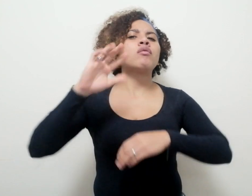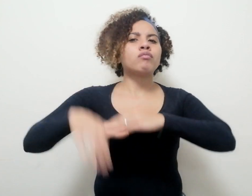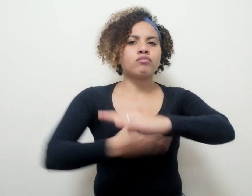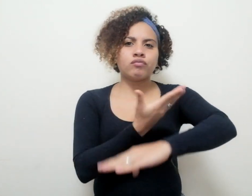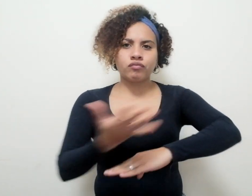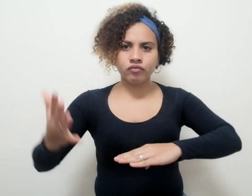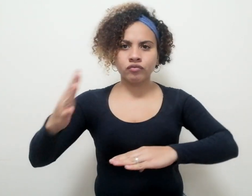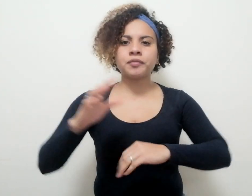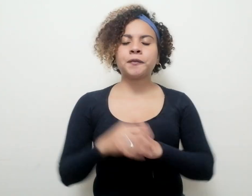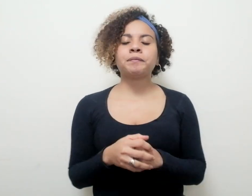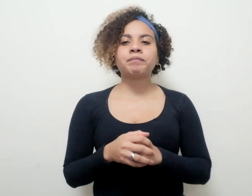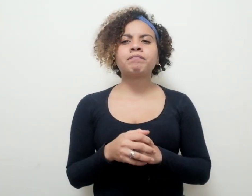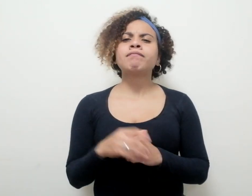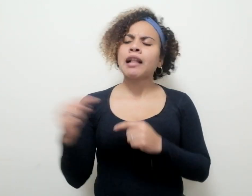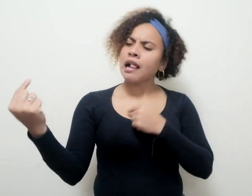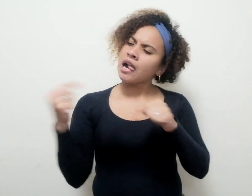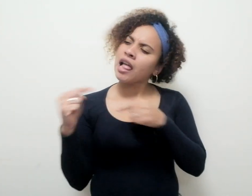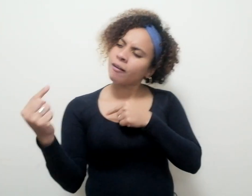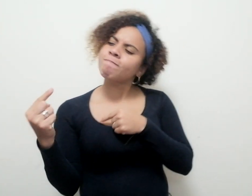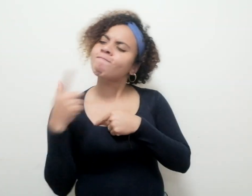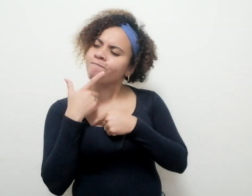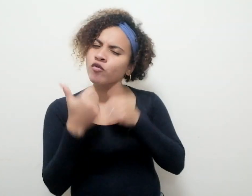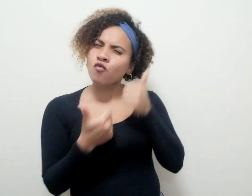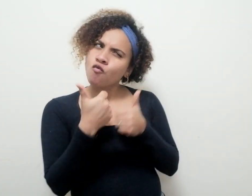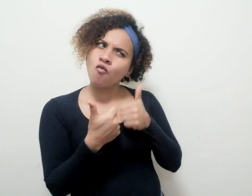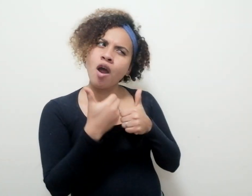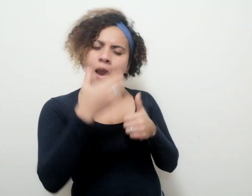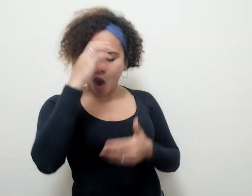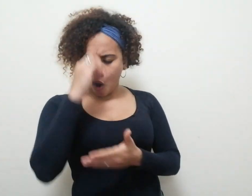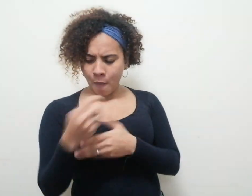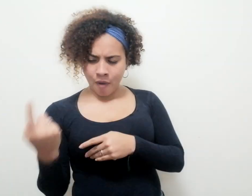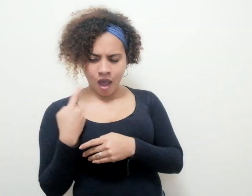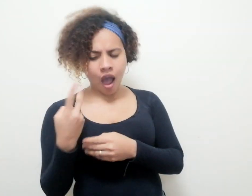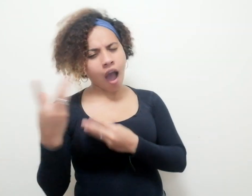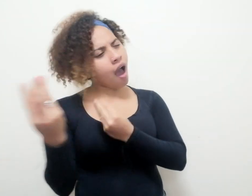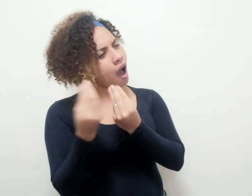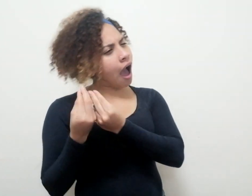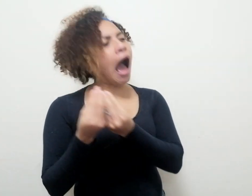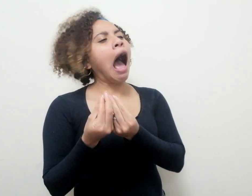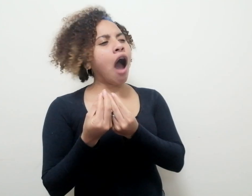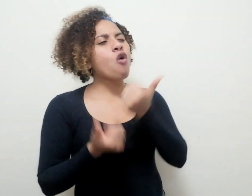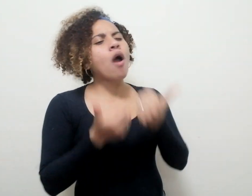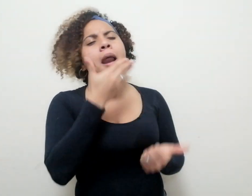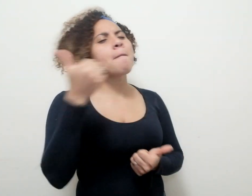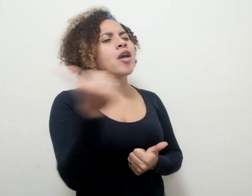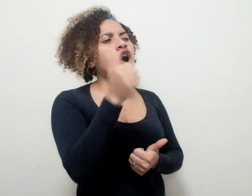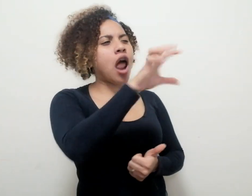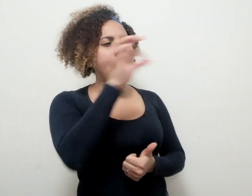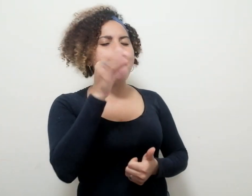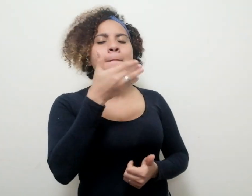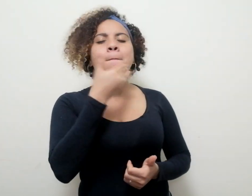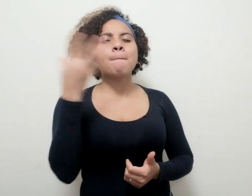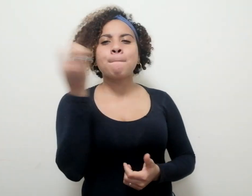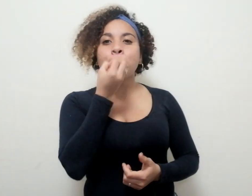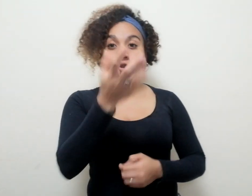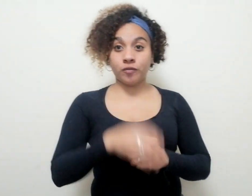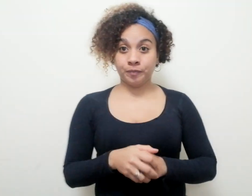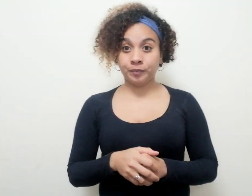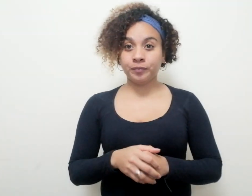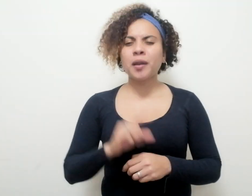Y debatiendo acerca de cuál sería, en su opinión, el más hermoso de todos. Finalmente, premieron a